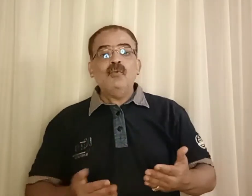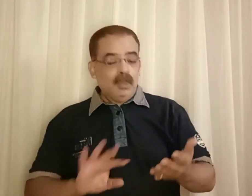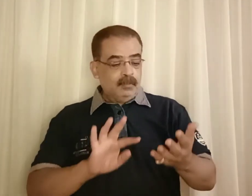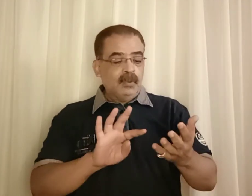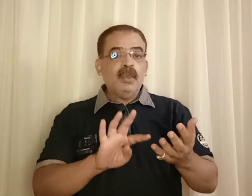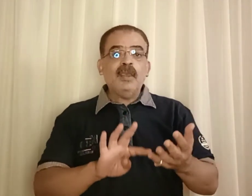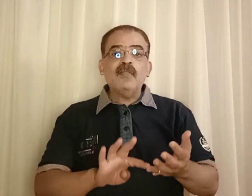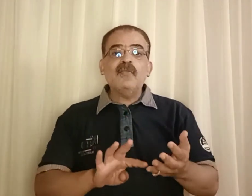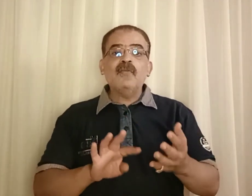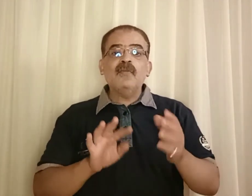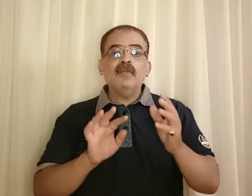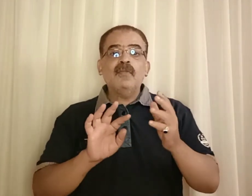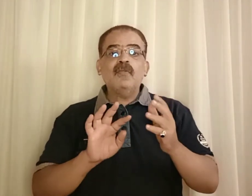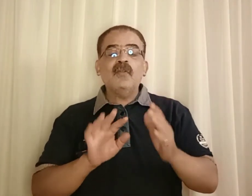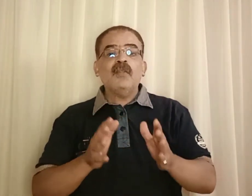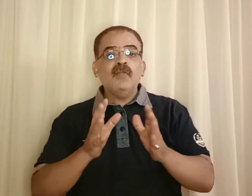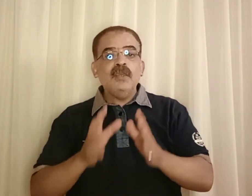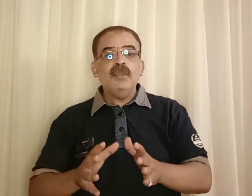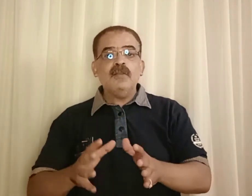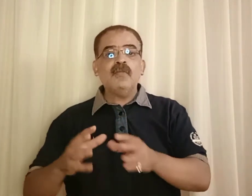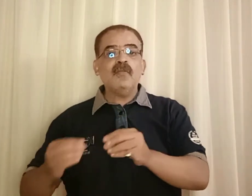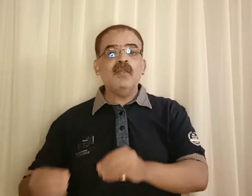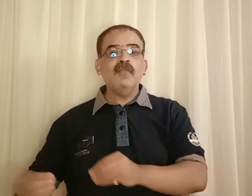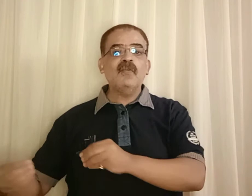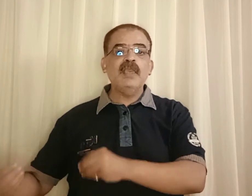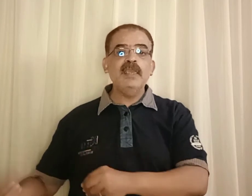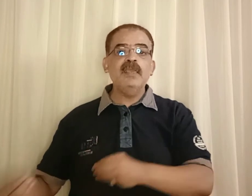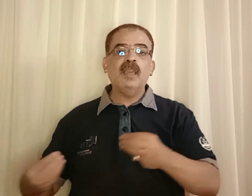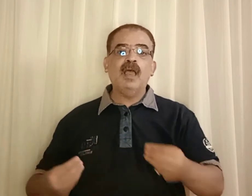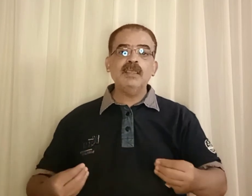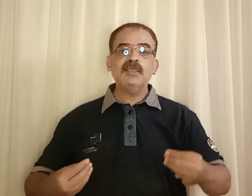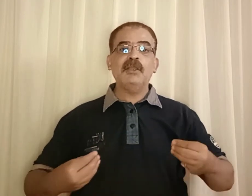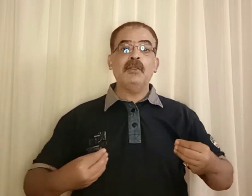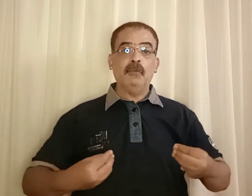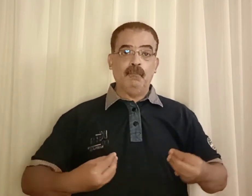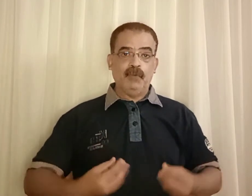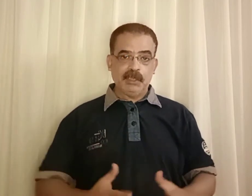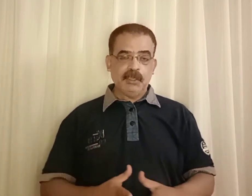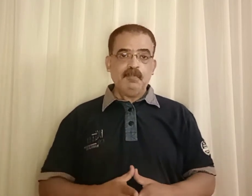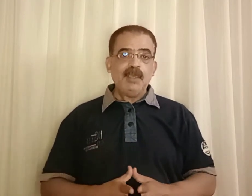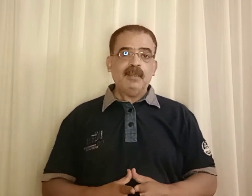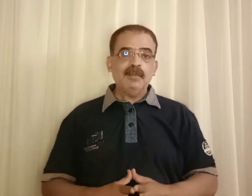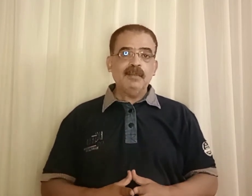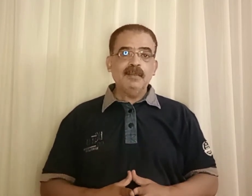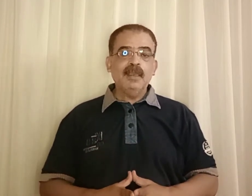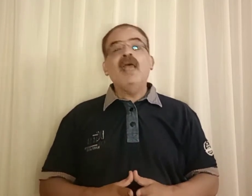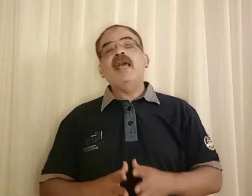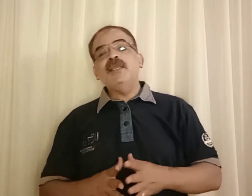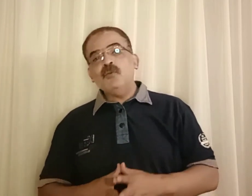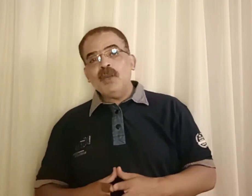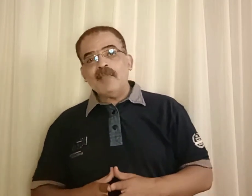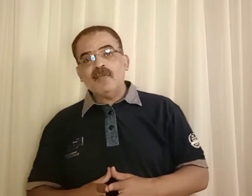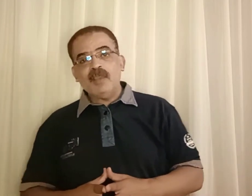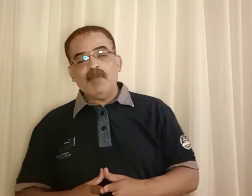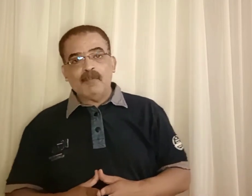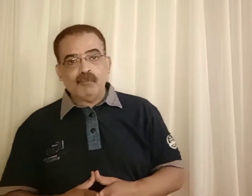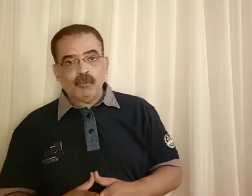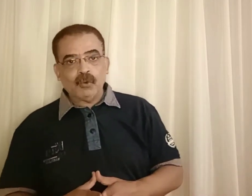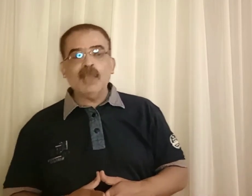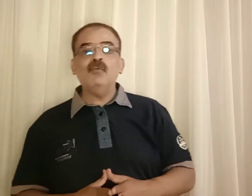it's six years since he last visited me هنجي نقولها ازاي بقى هنقول